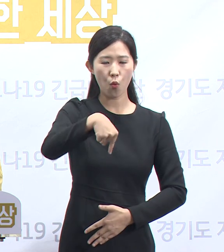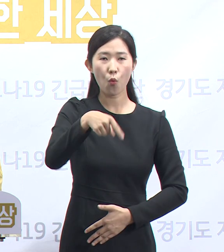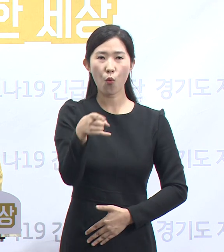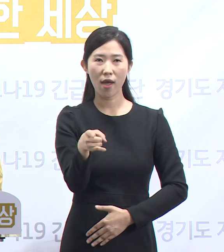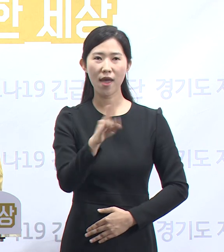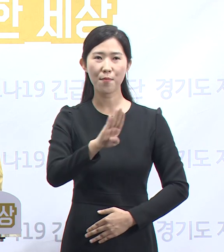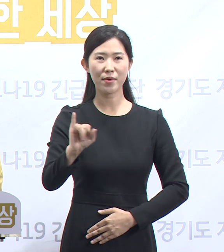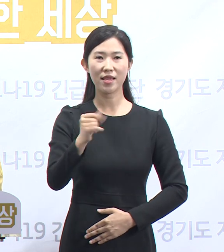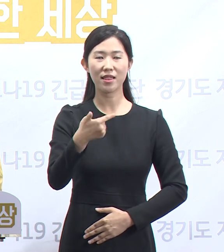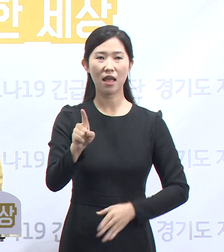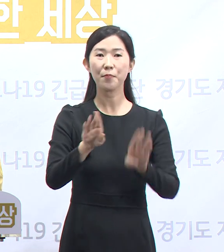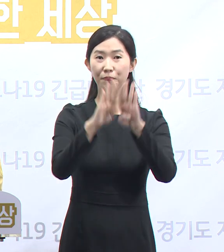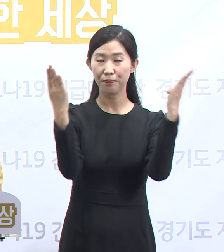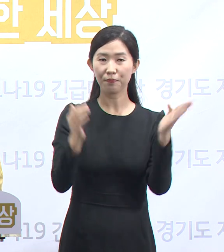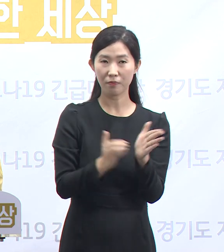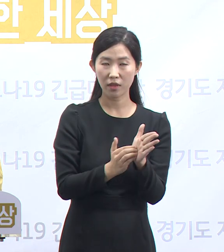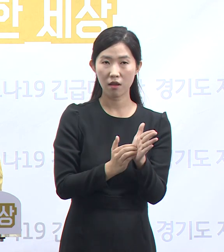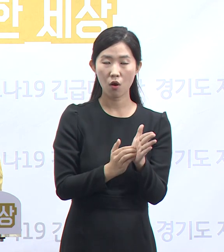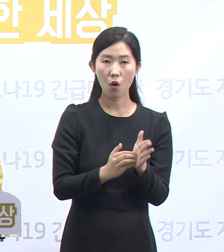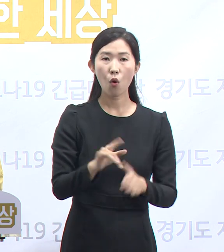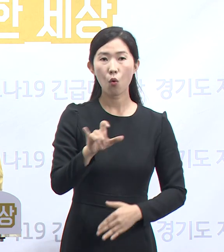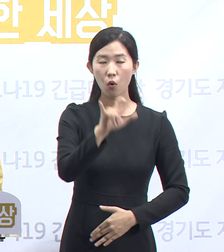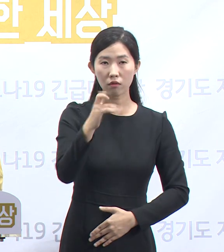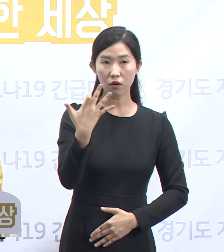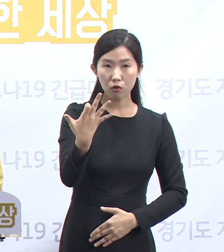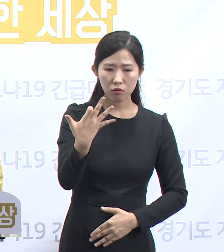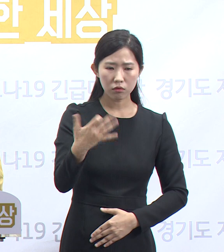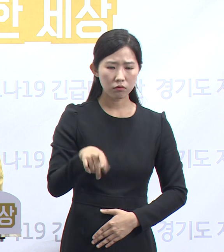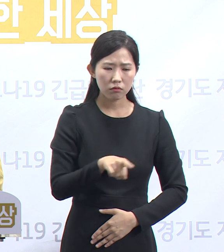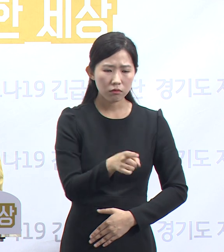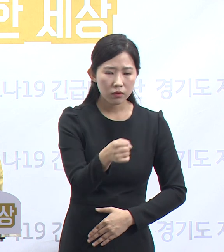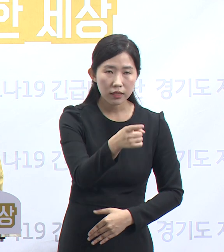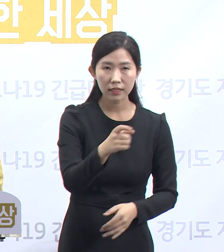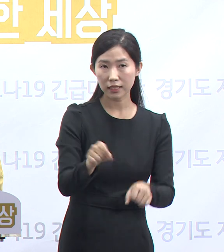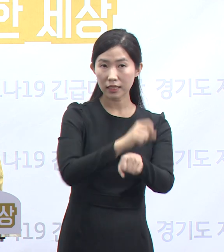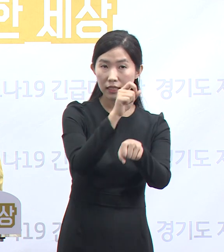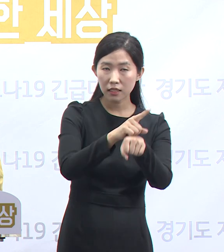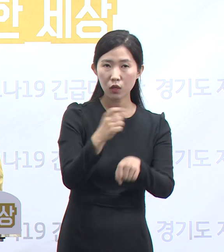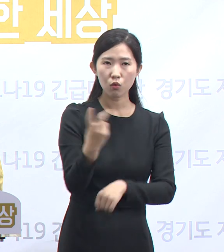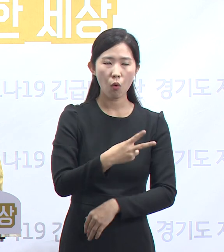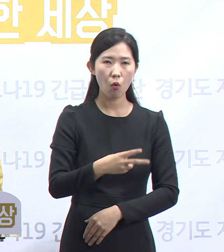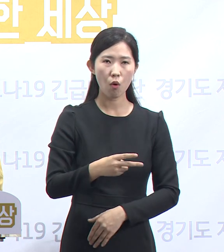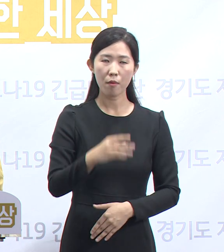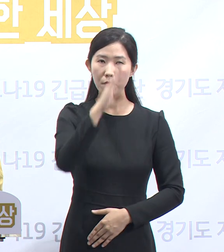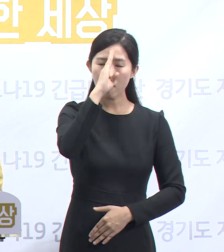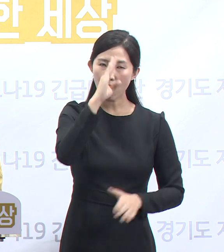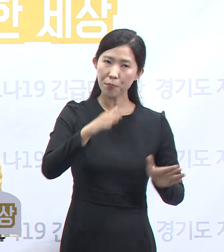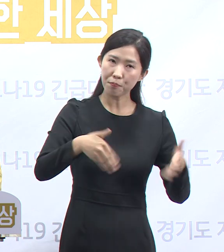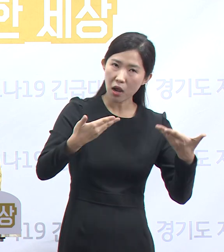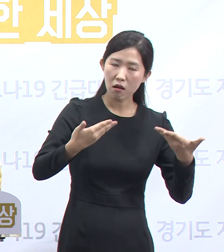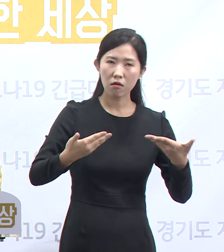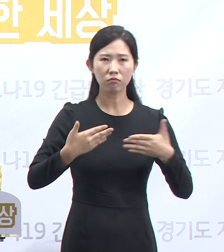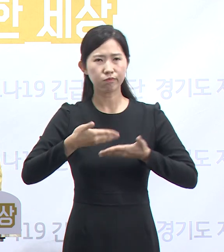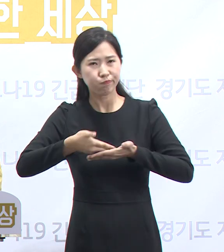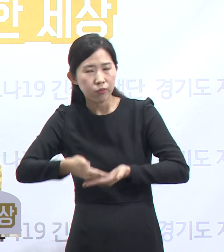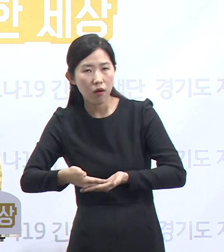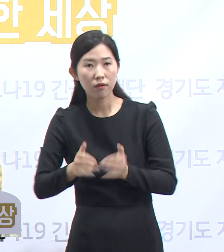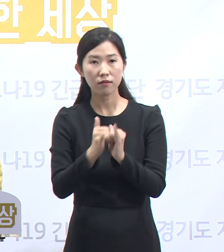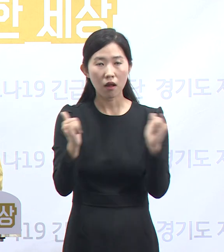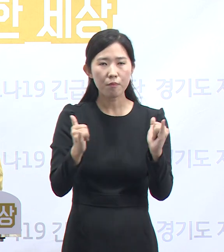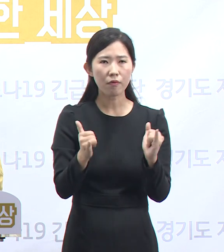웨비나에서는 코로나19의 역학적 특징, 코로나19 경증 환자와 중증 환자의 진료 경험을 공유하는 시간을 가졌습니다.